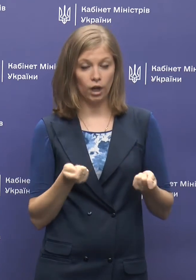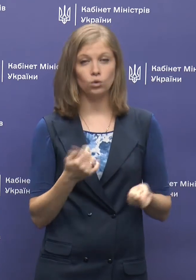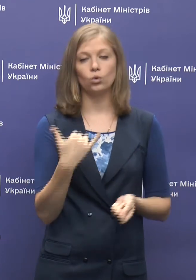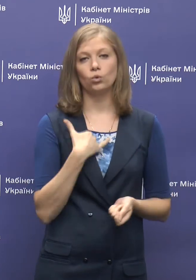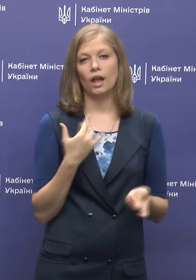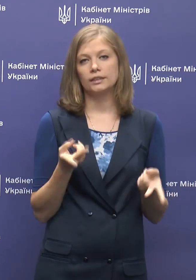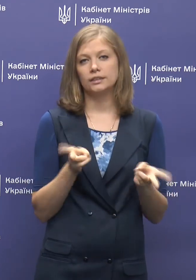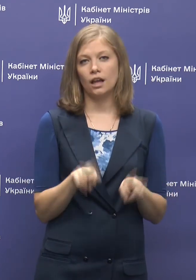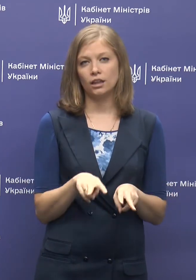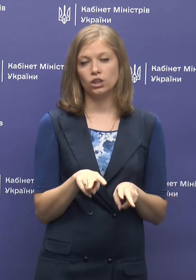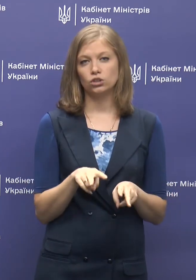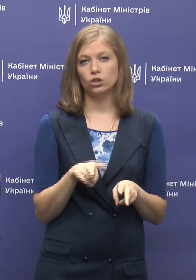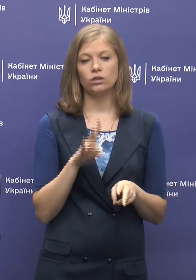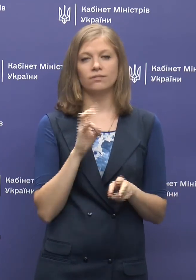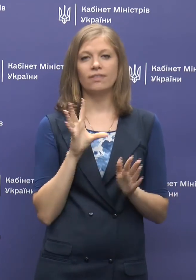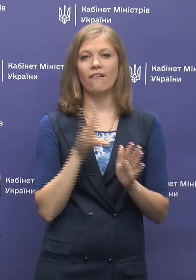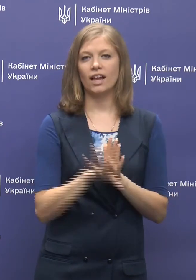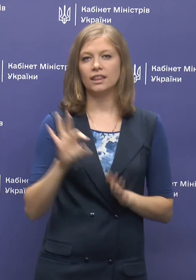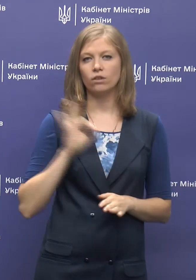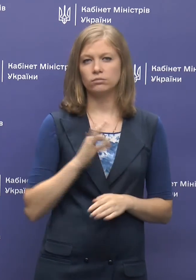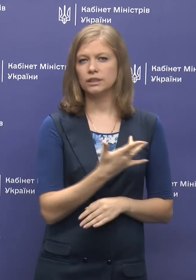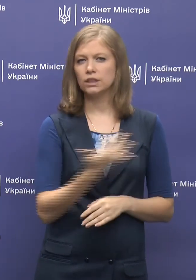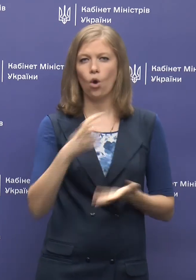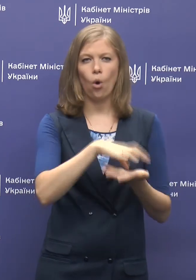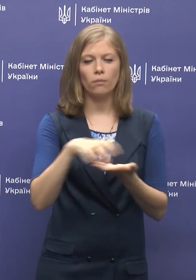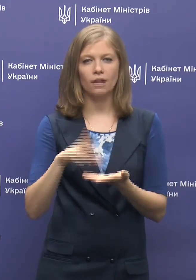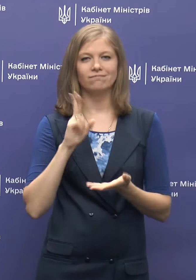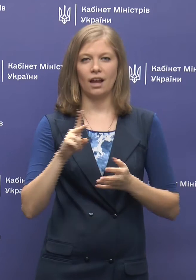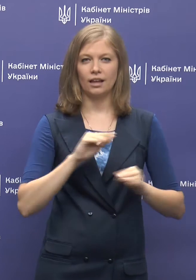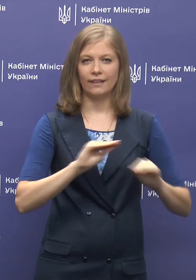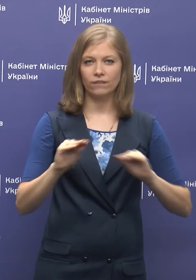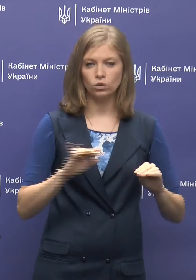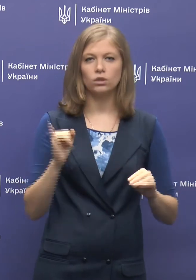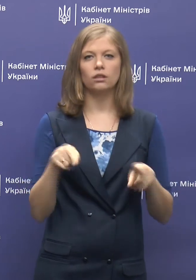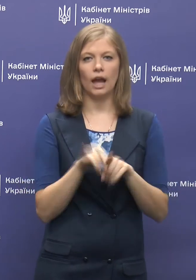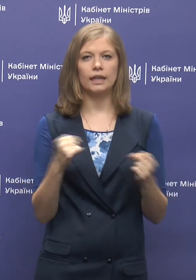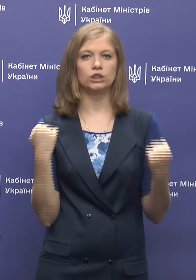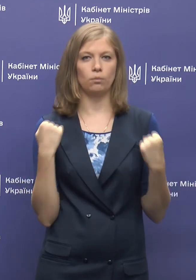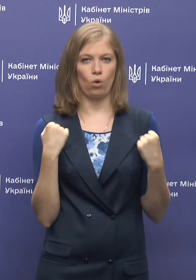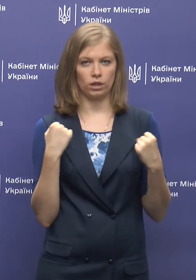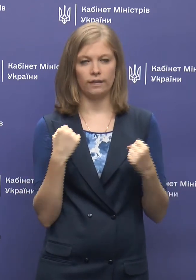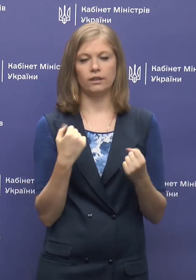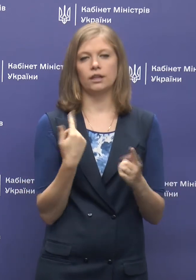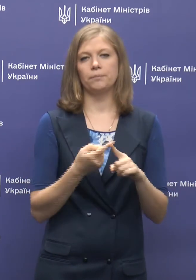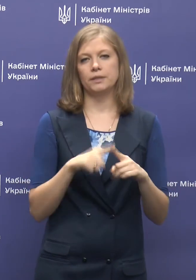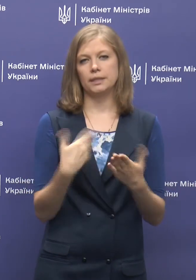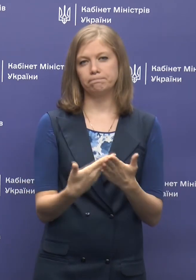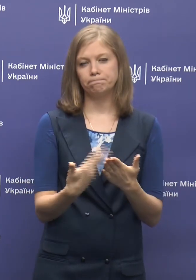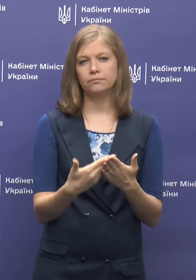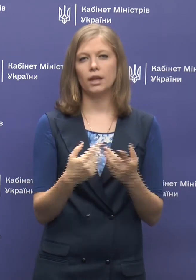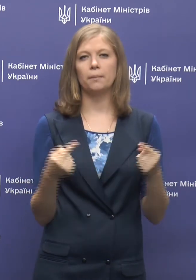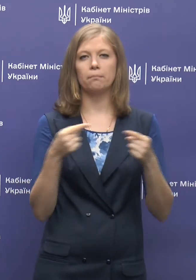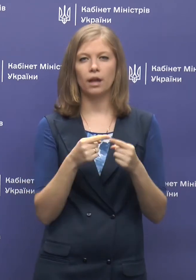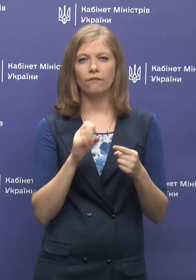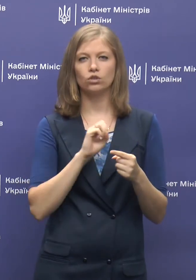В нас залишилося невведена в експлуатацію ціла низка об'єктів як інфраструктури, так і спортивних. Зокрема, це певні